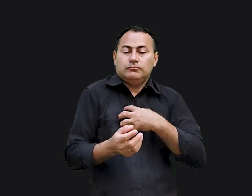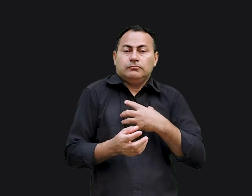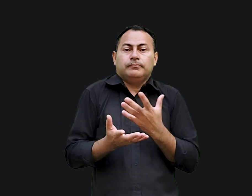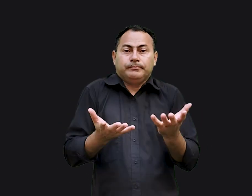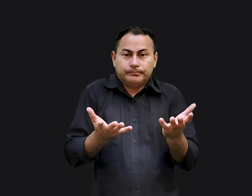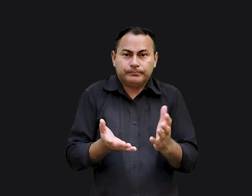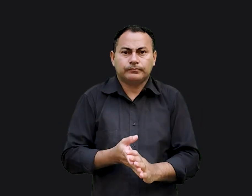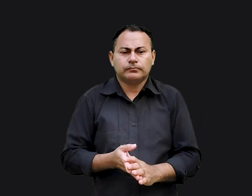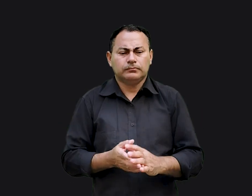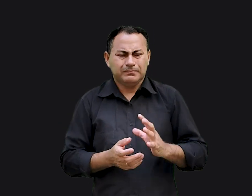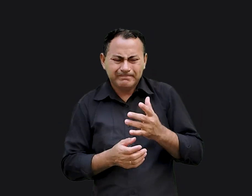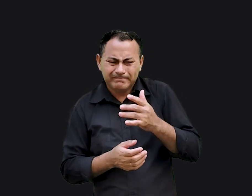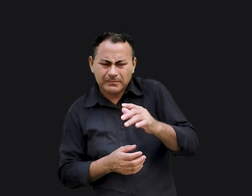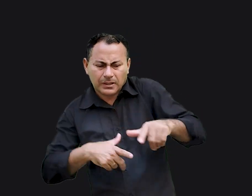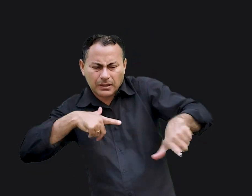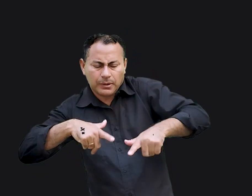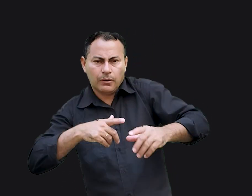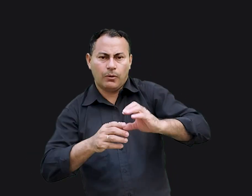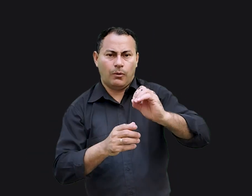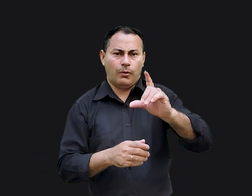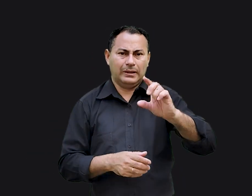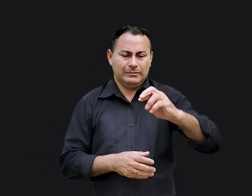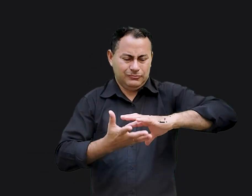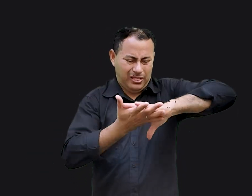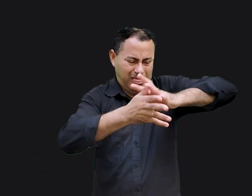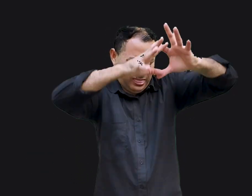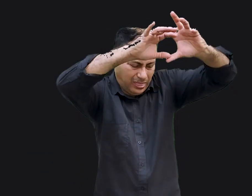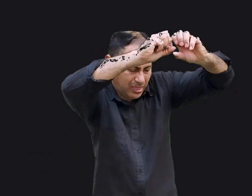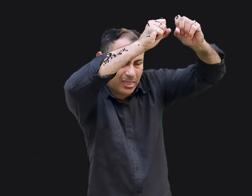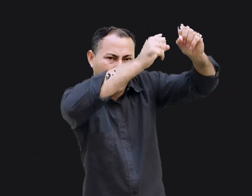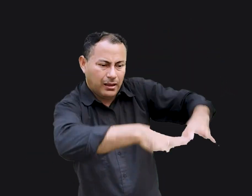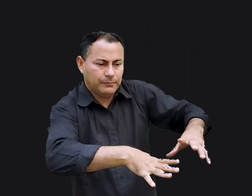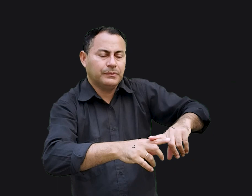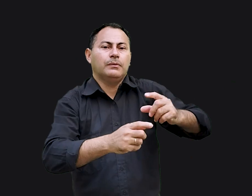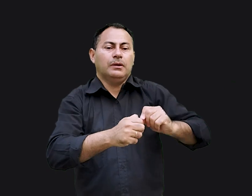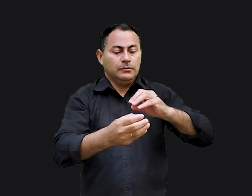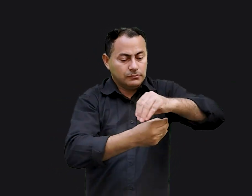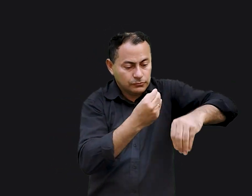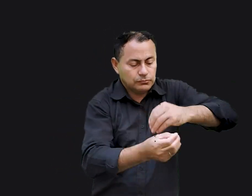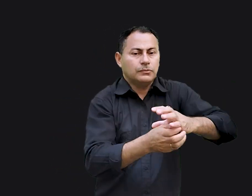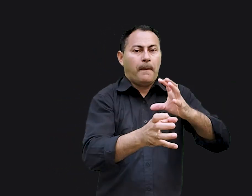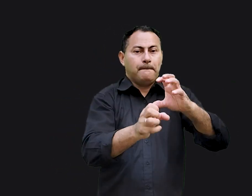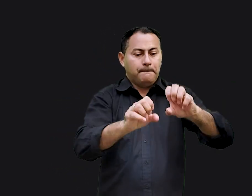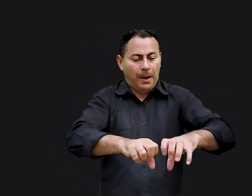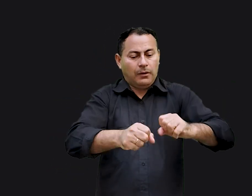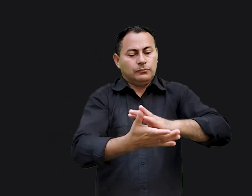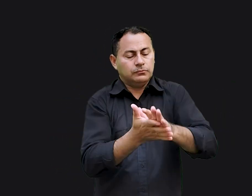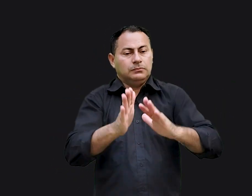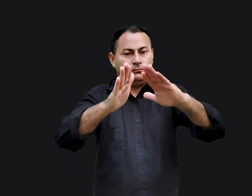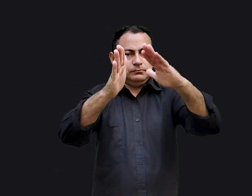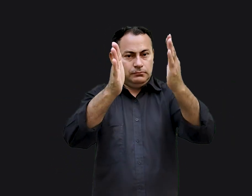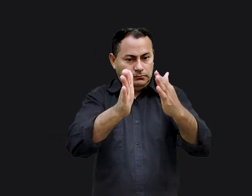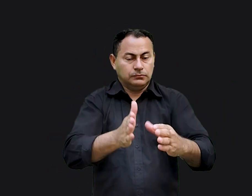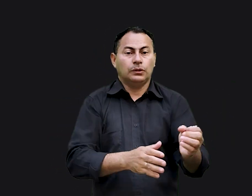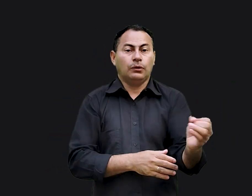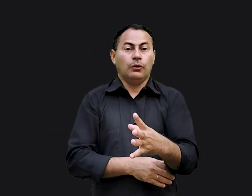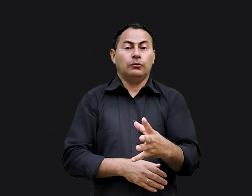ficando como ele queria. Desgostoso com o trabalho, oleiro o espatifou no chão. Depois reciclou o barro e fez um vaso